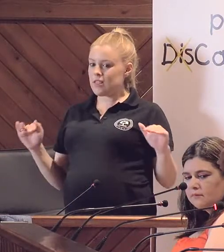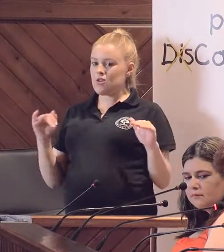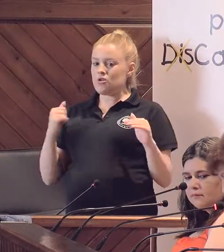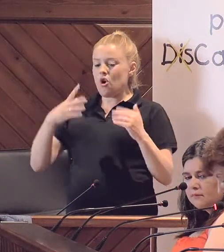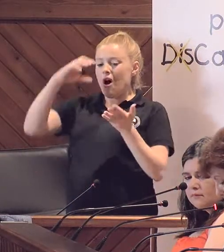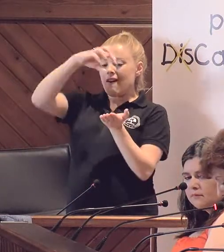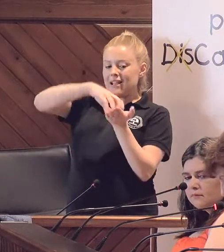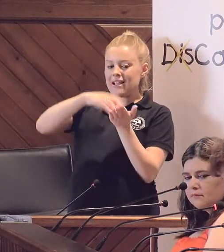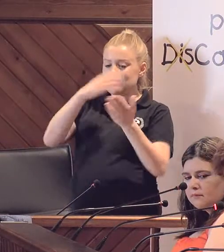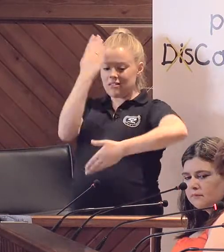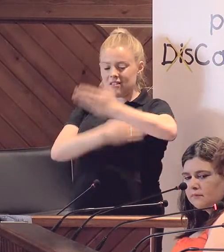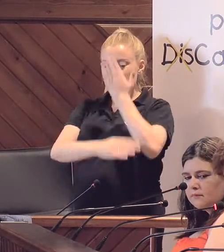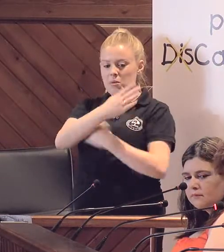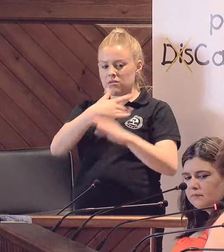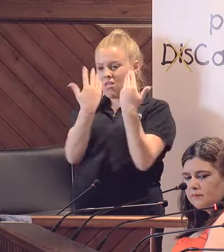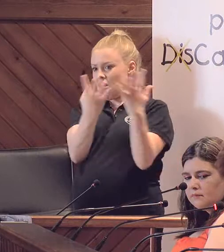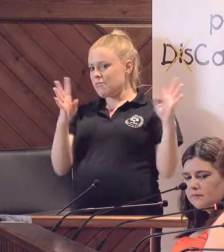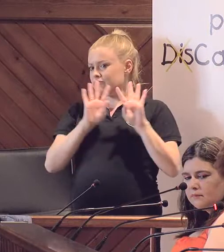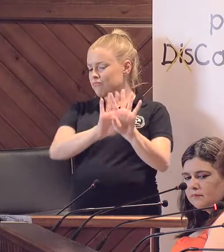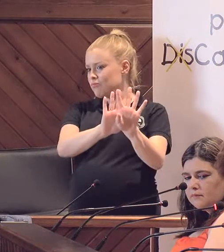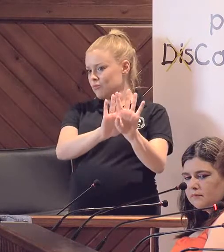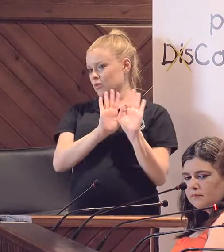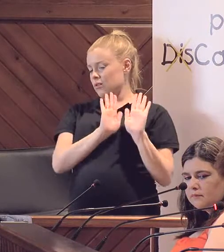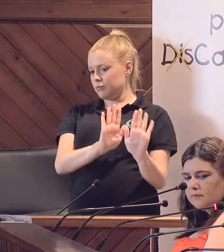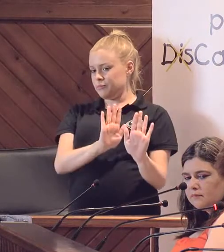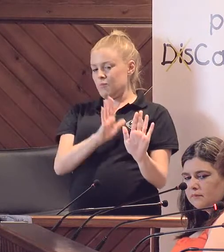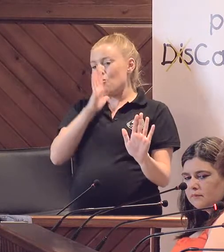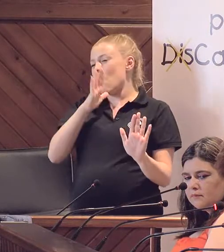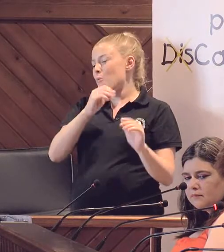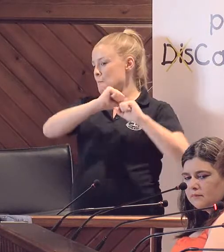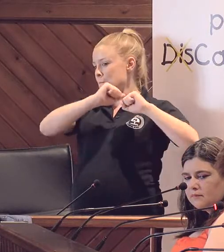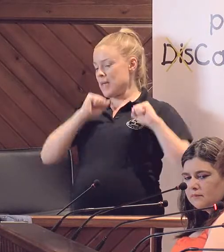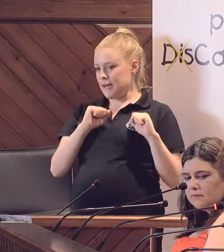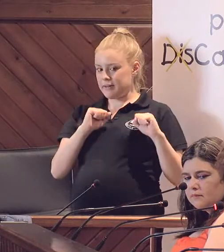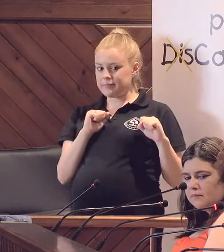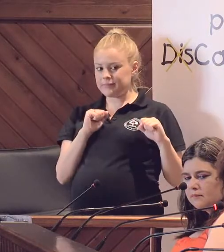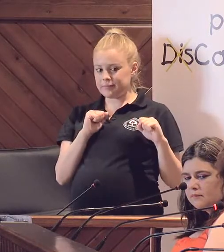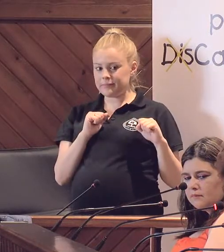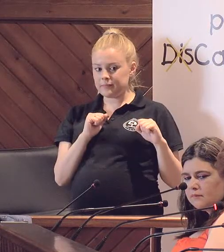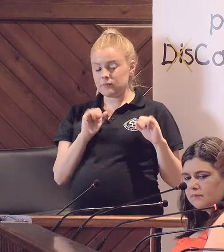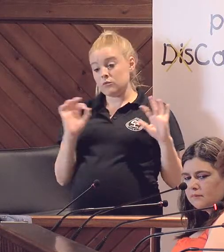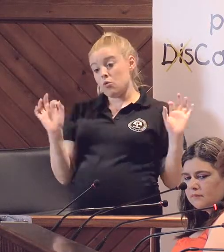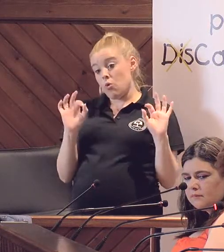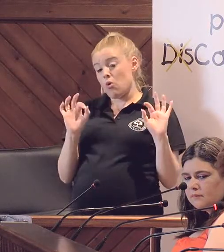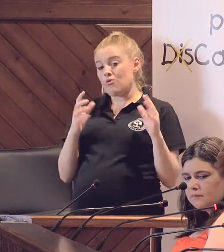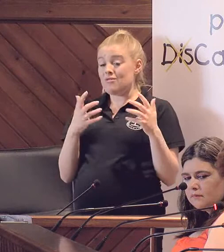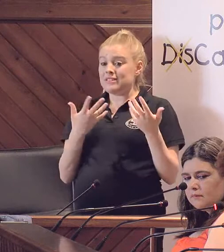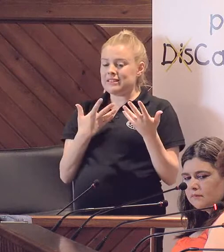domicilios con personas discapacitadas por el hecho de ser viejas o afuncionales.